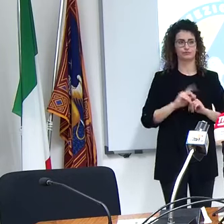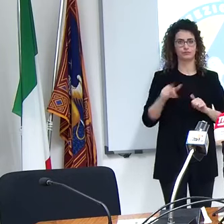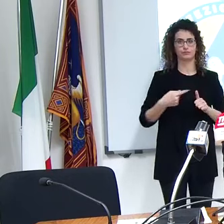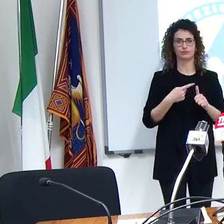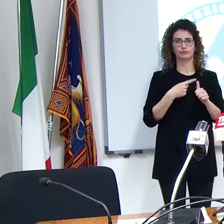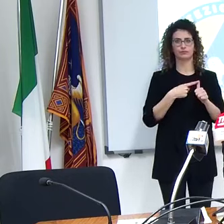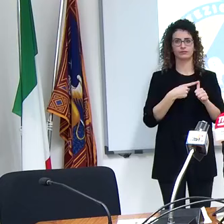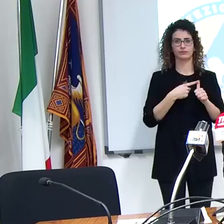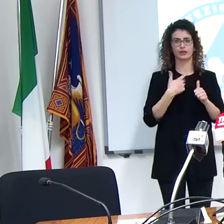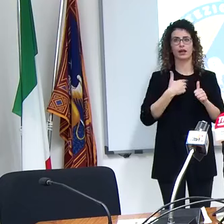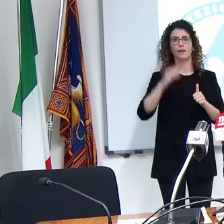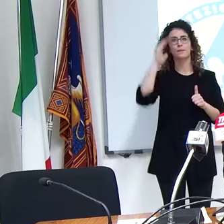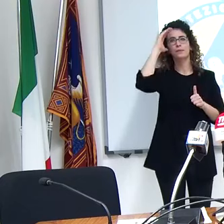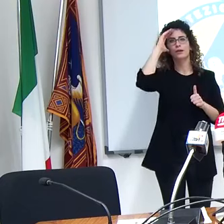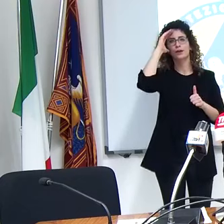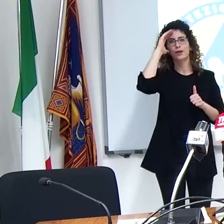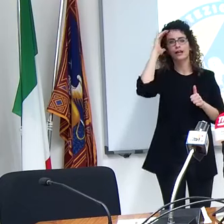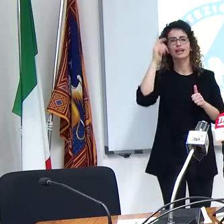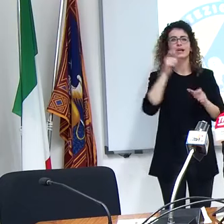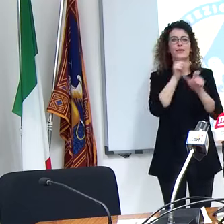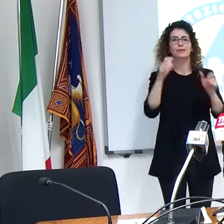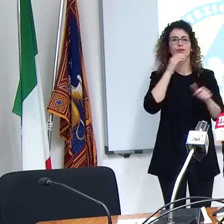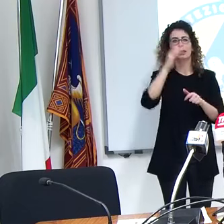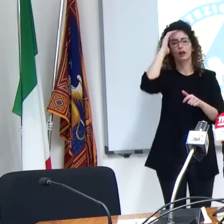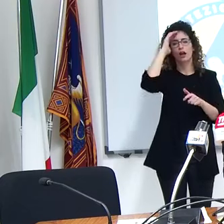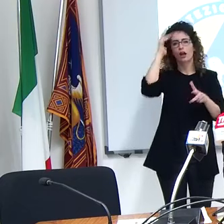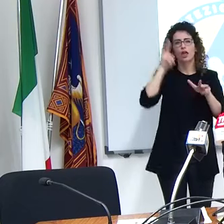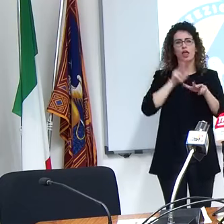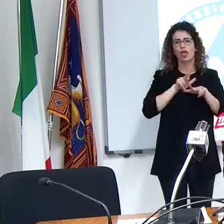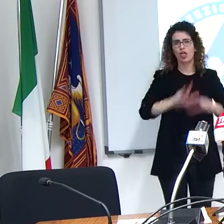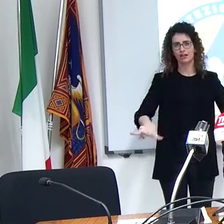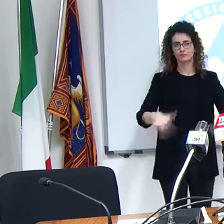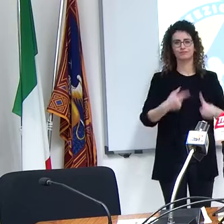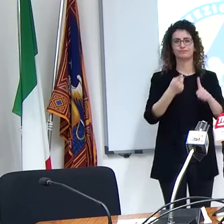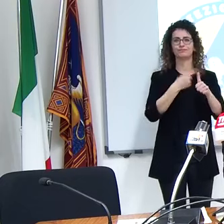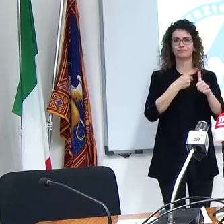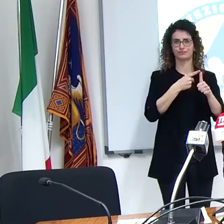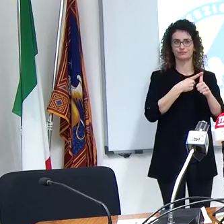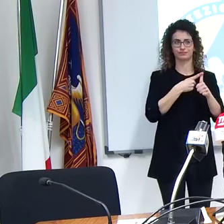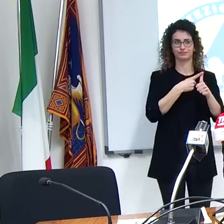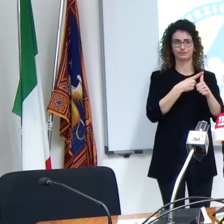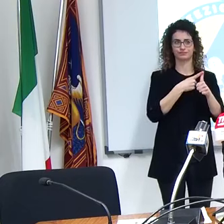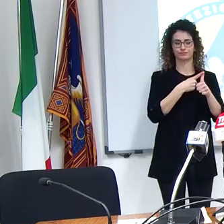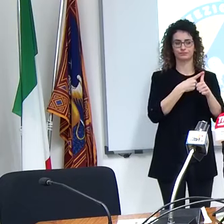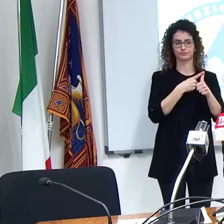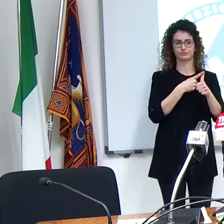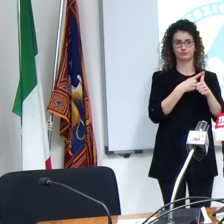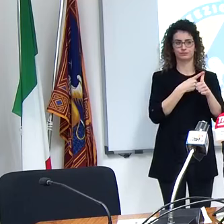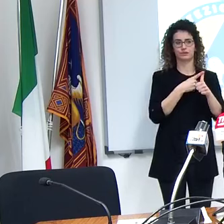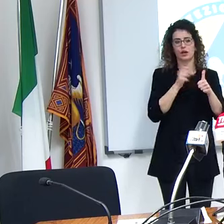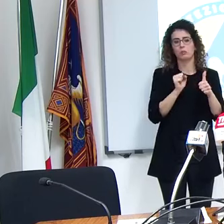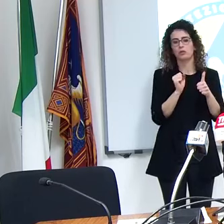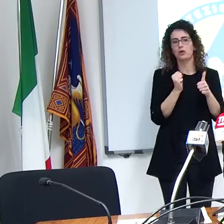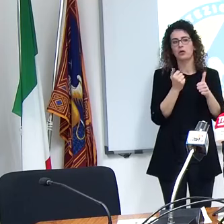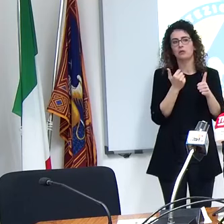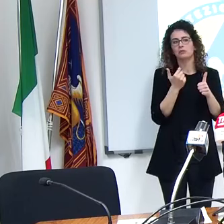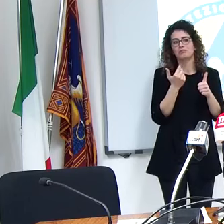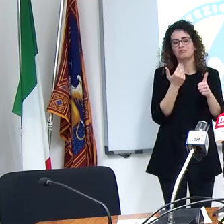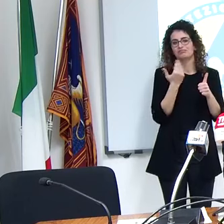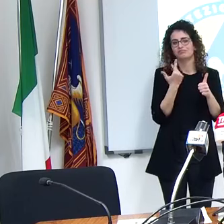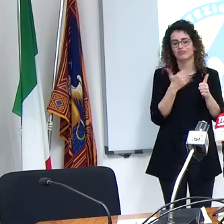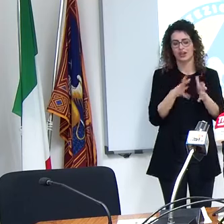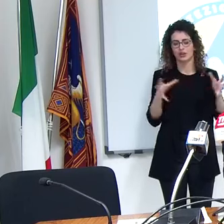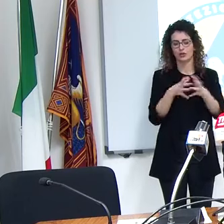gli ascoltatori estremati esatto uno questione che può sembrare un po' ingenua ma in